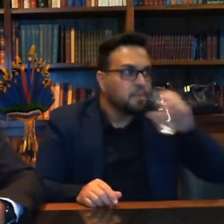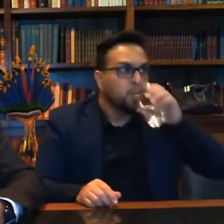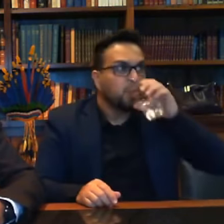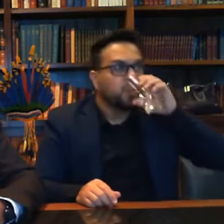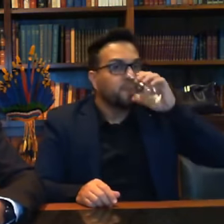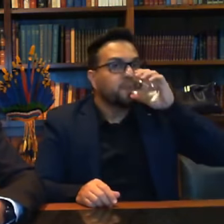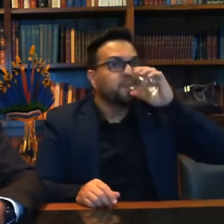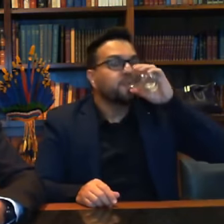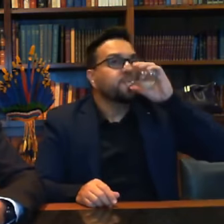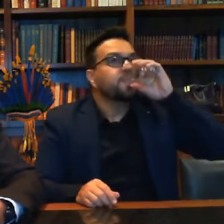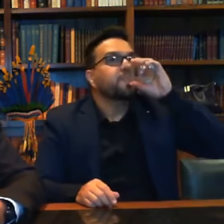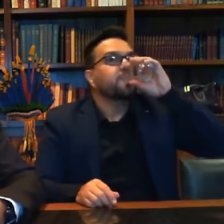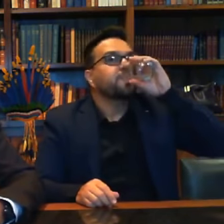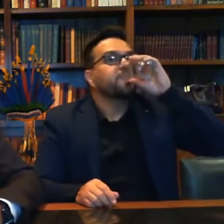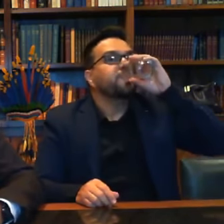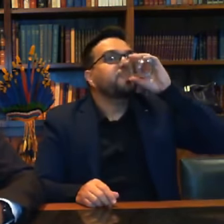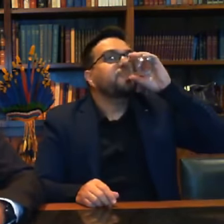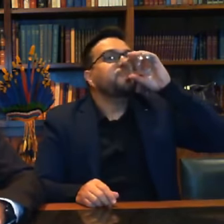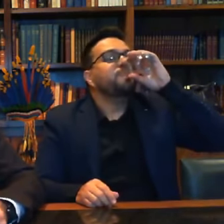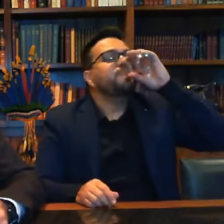Alguma notícia aqui? Coisa rápida.